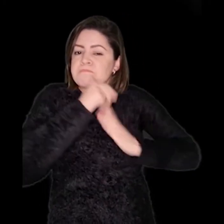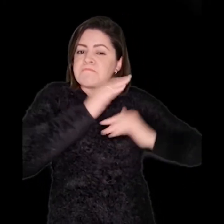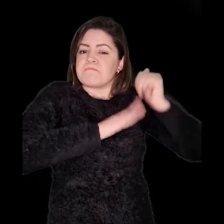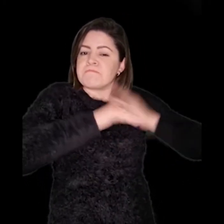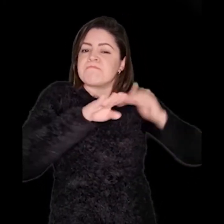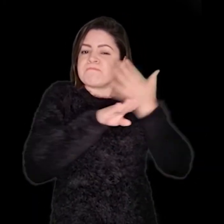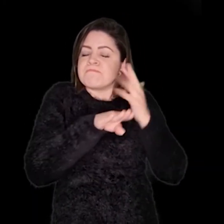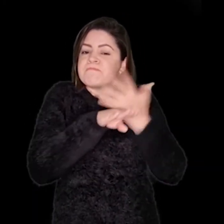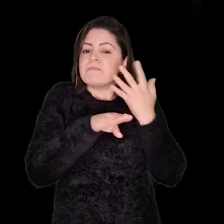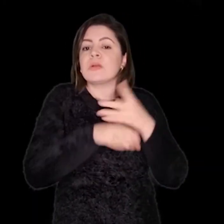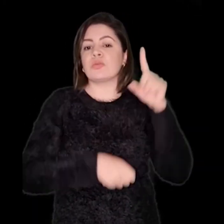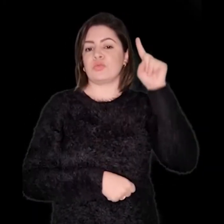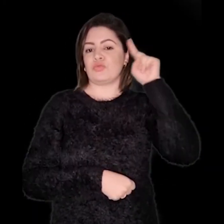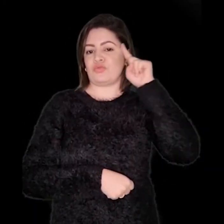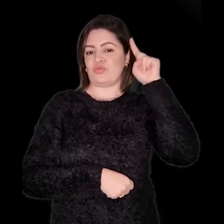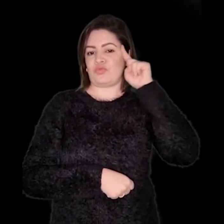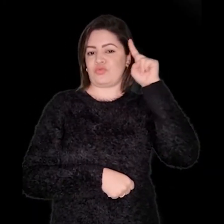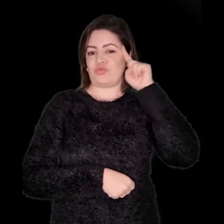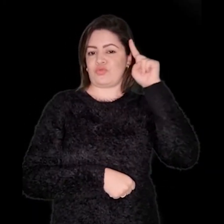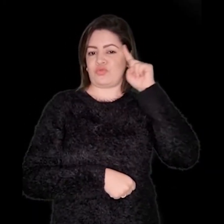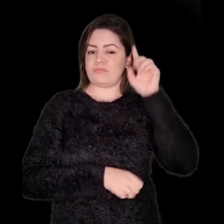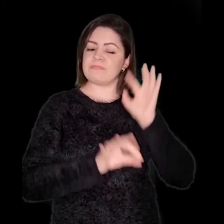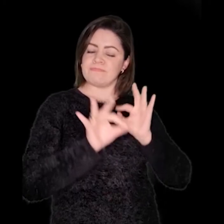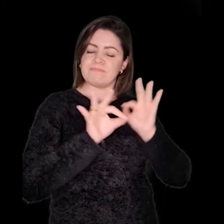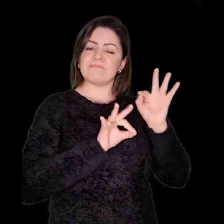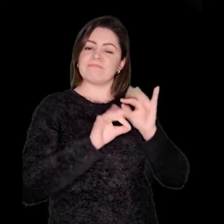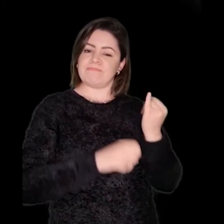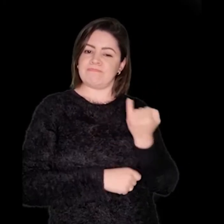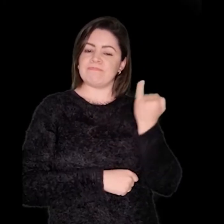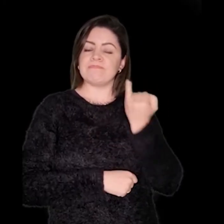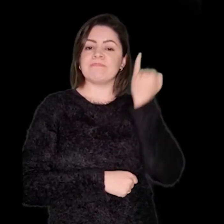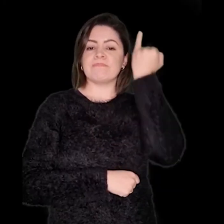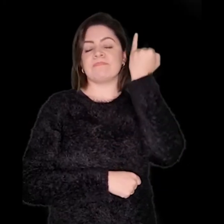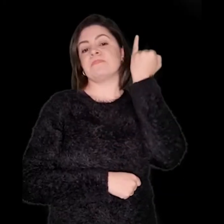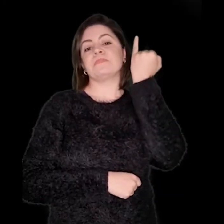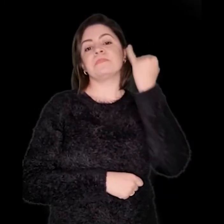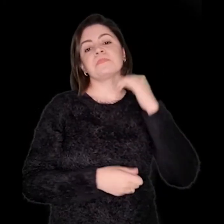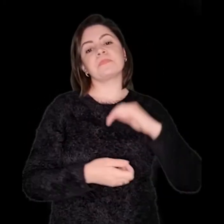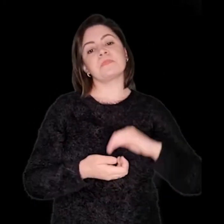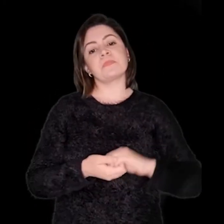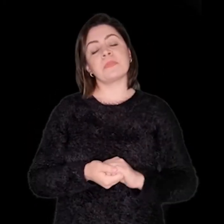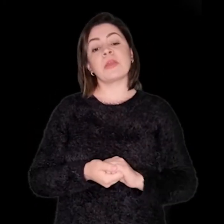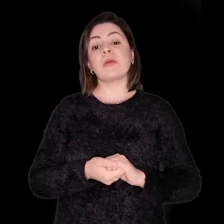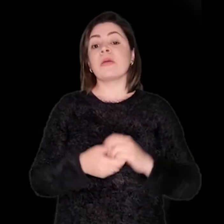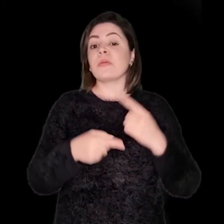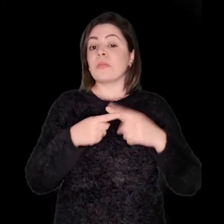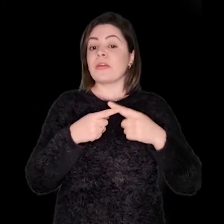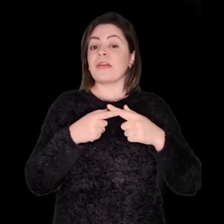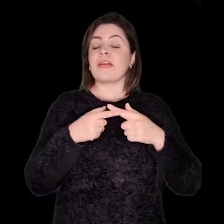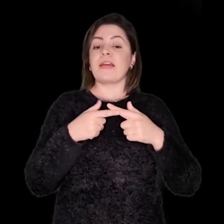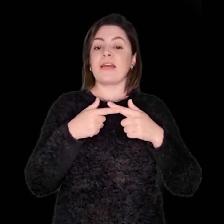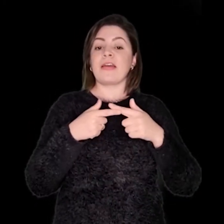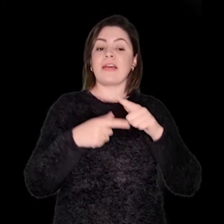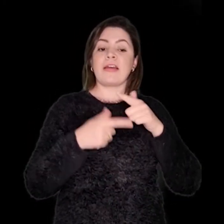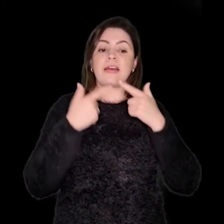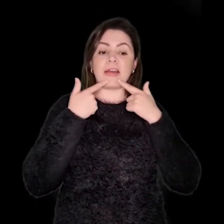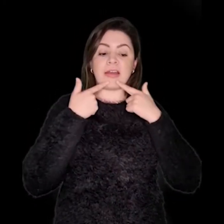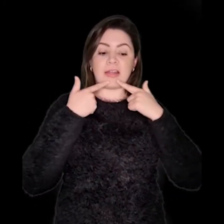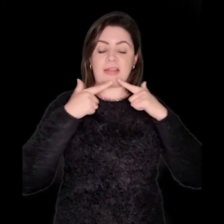horas para esse estudo de caráter mais prático e, assim, obtenham um desempenho favorável na